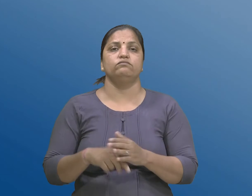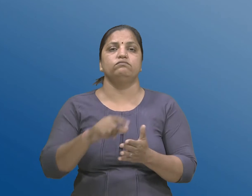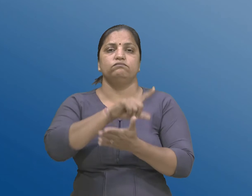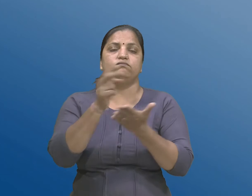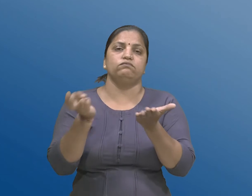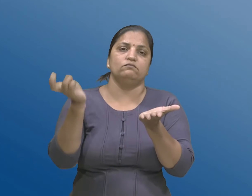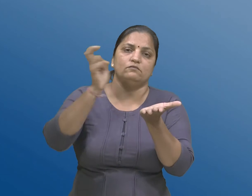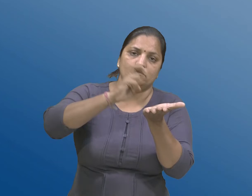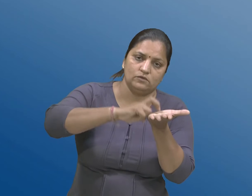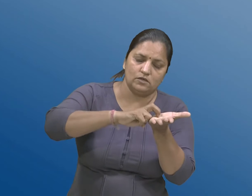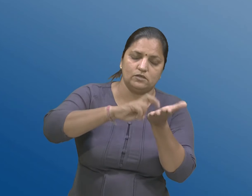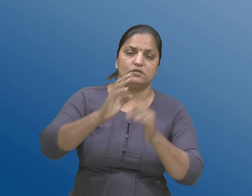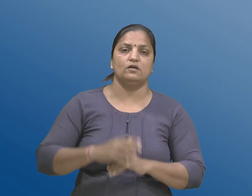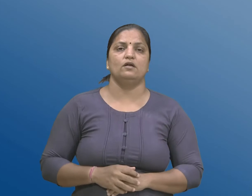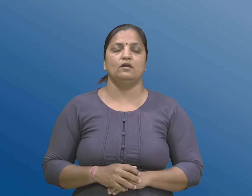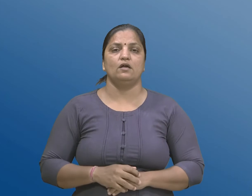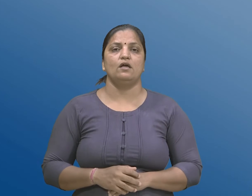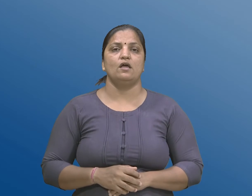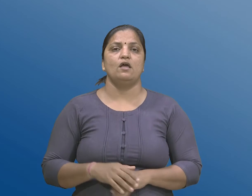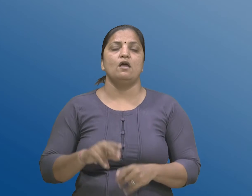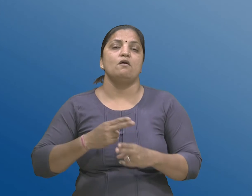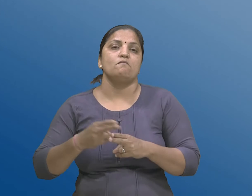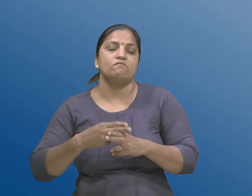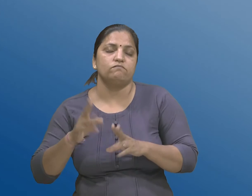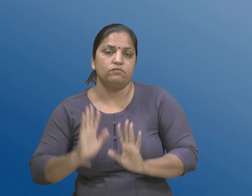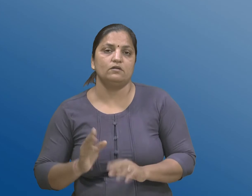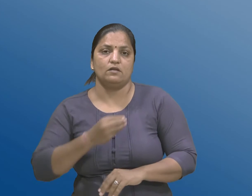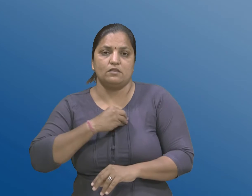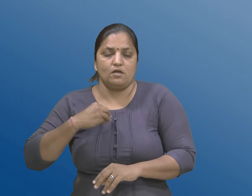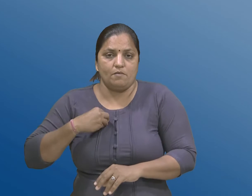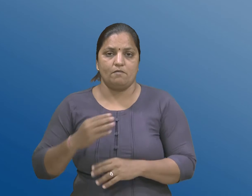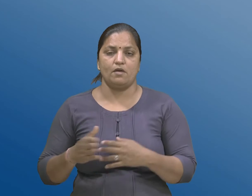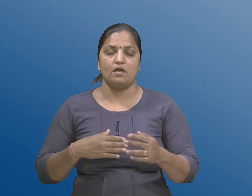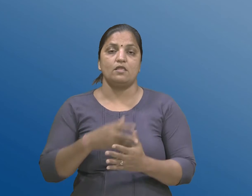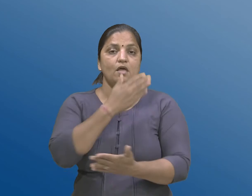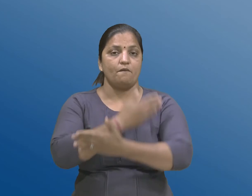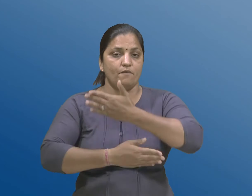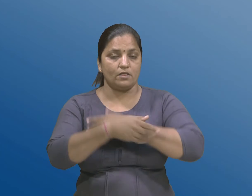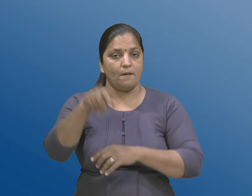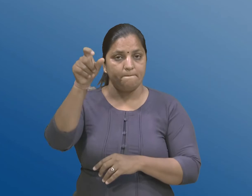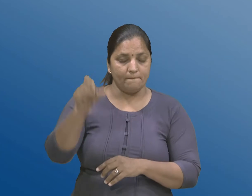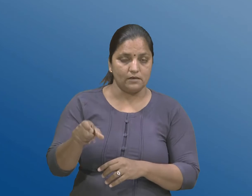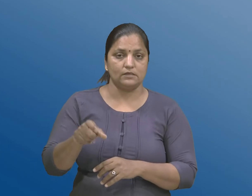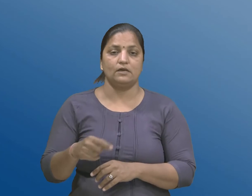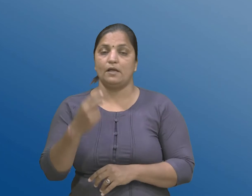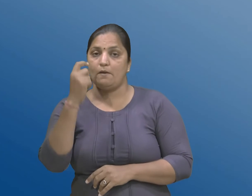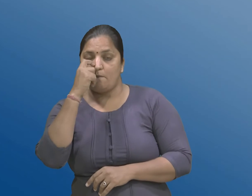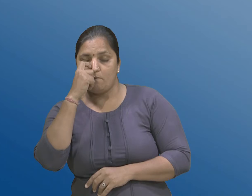व्यवसाईक ना मते तेमज विकलांगता धरावती स्त्रीना वालियों नी